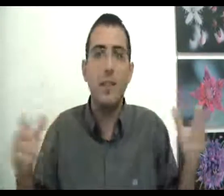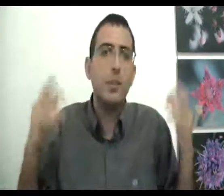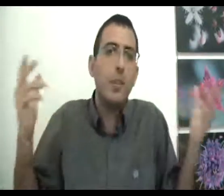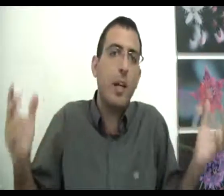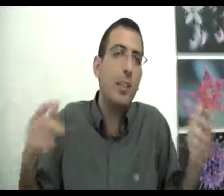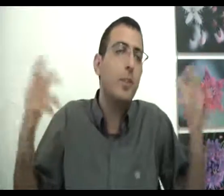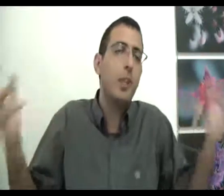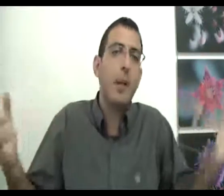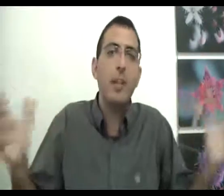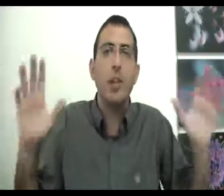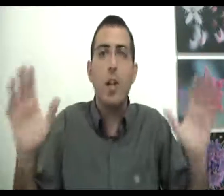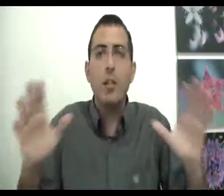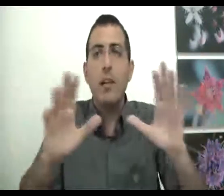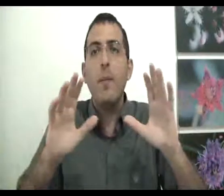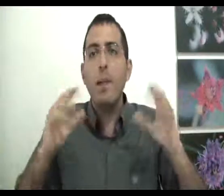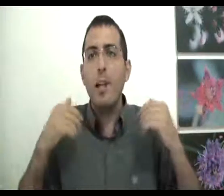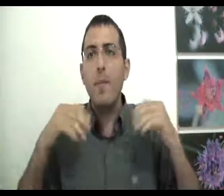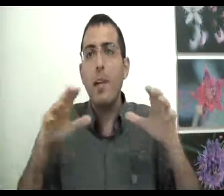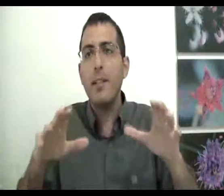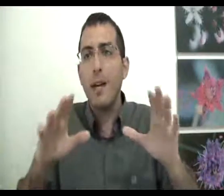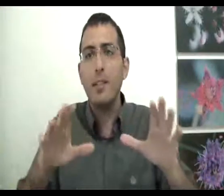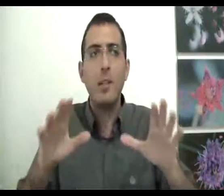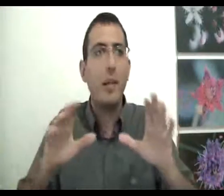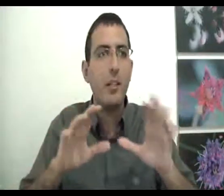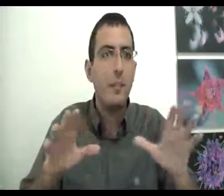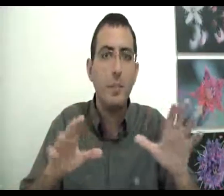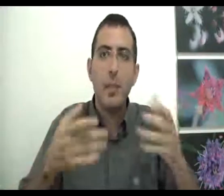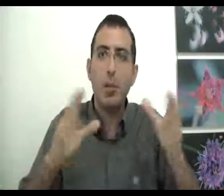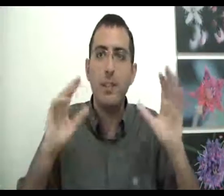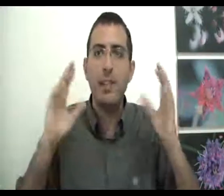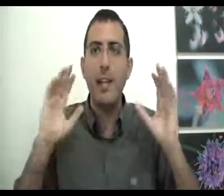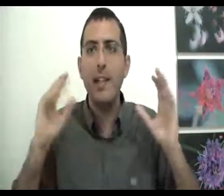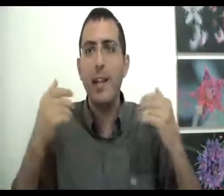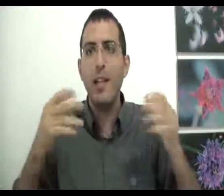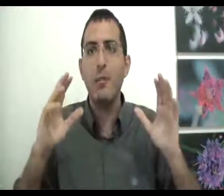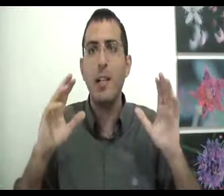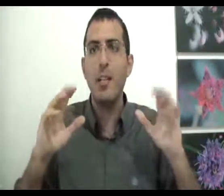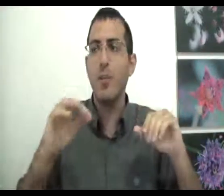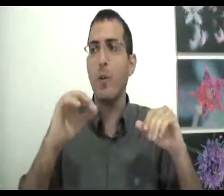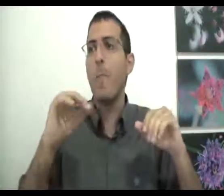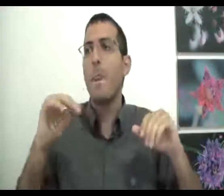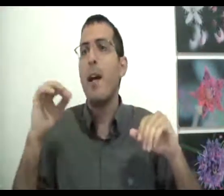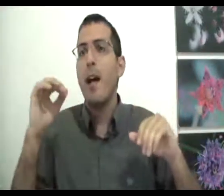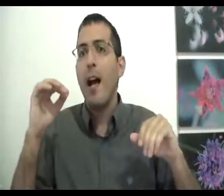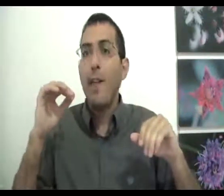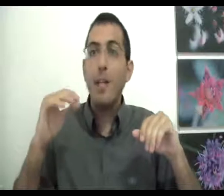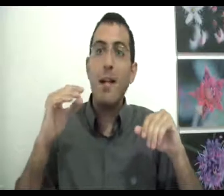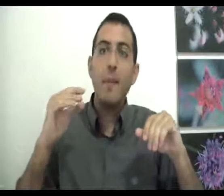זה מה שאני מרגיש טוב אם מבחינתך מה שאתה מרגיש זה מספיק טוב אז אין נושא לדיון אבל אם האדם